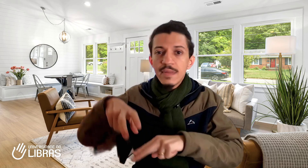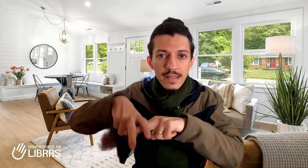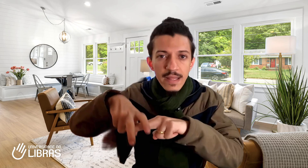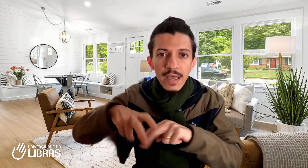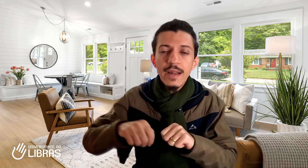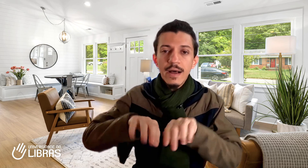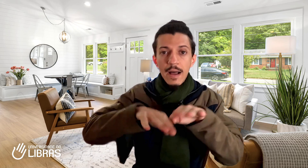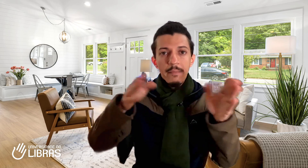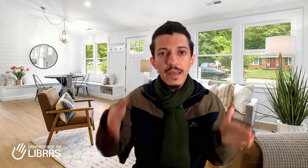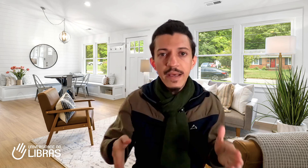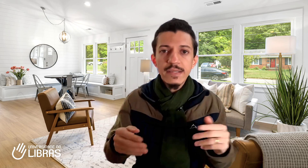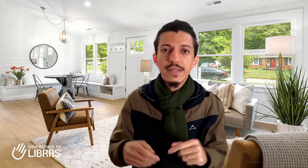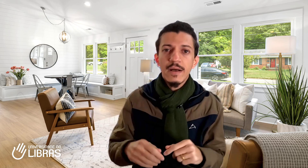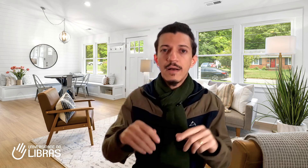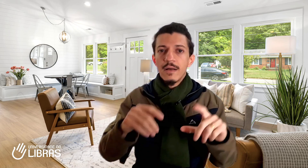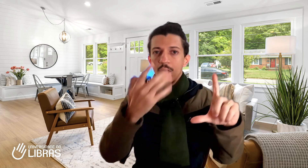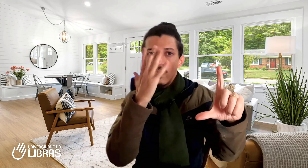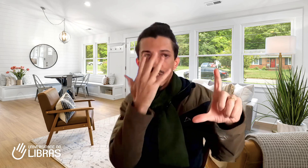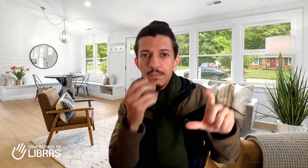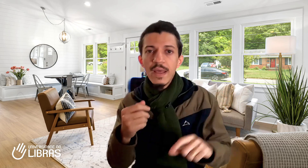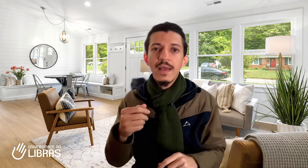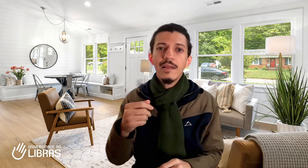cadeira, a mesa, um espelho,